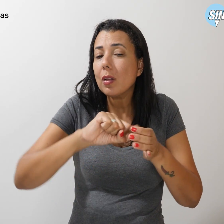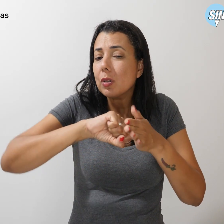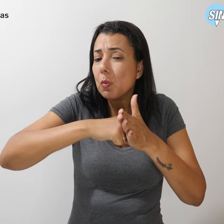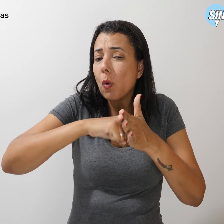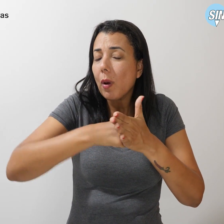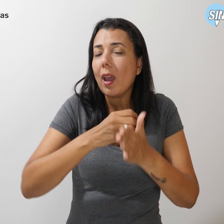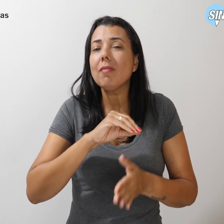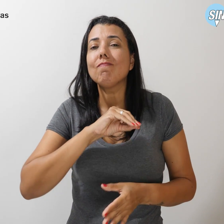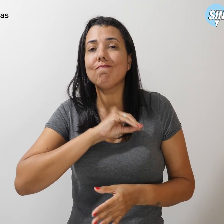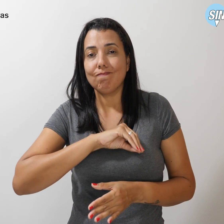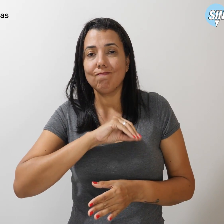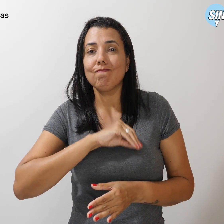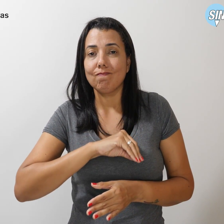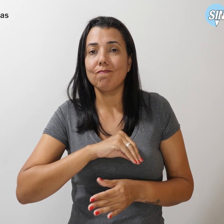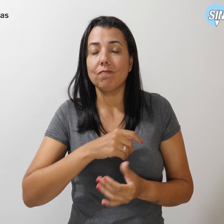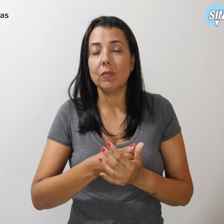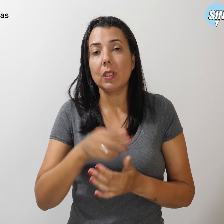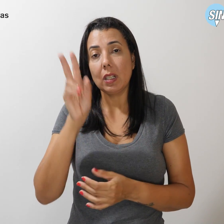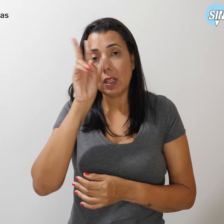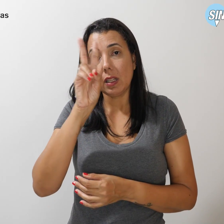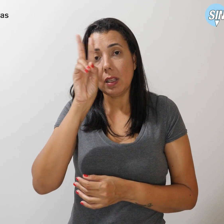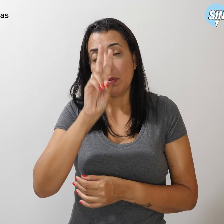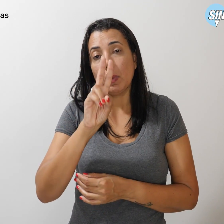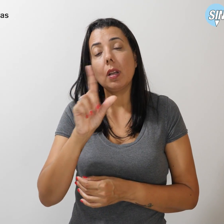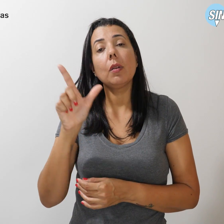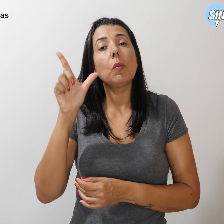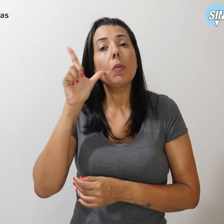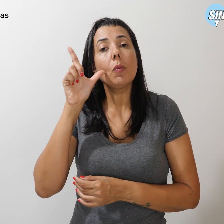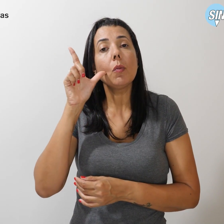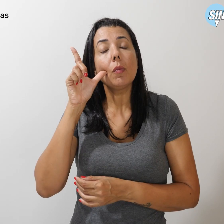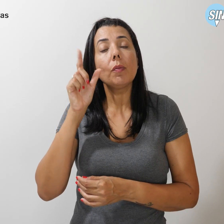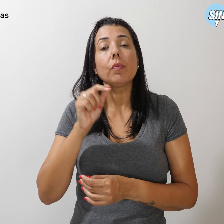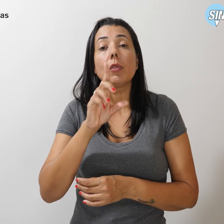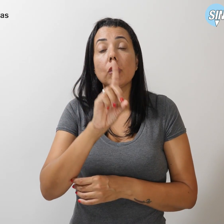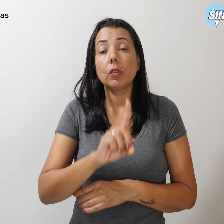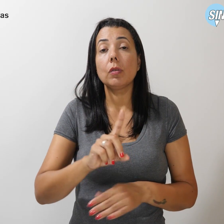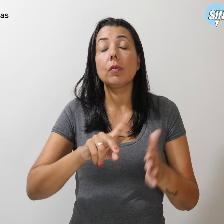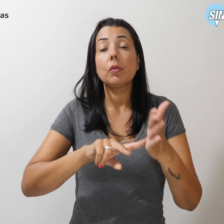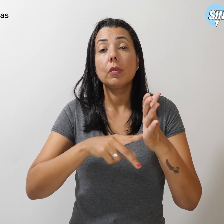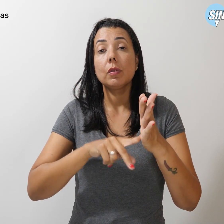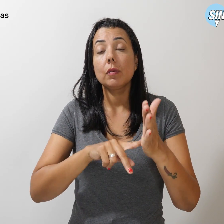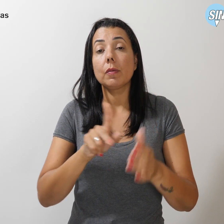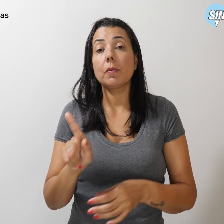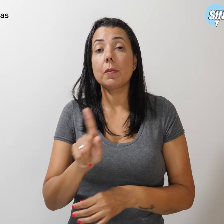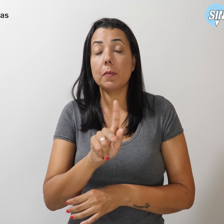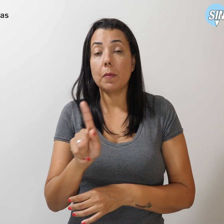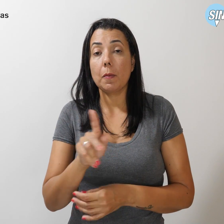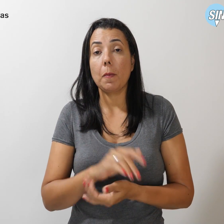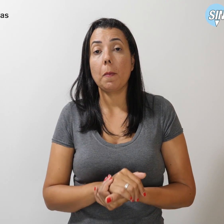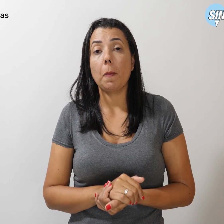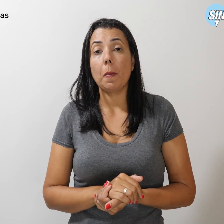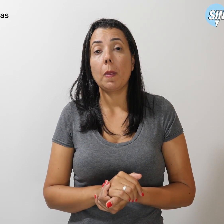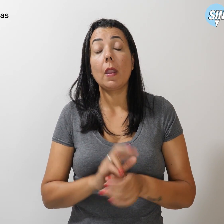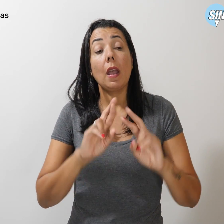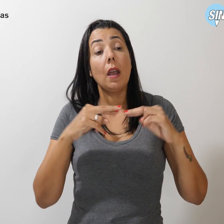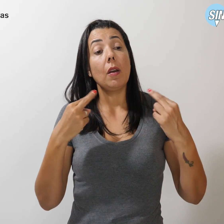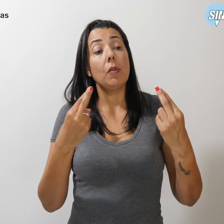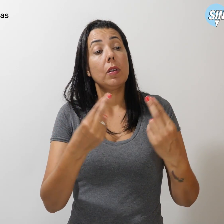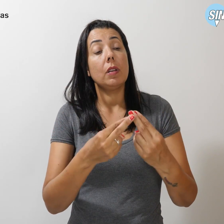salários. Destaca Luciana Custódio, diretora do Simpro. Assembleia, 14 do